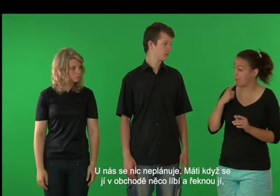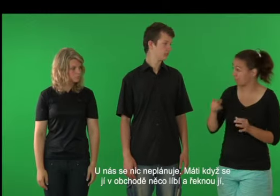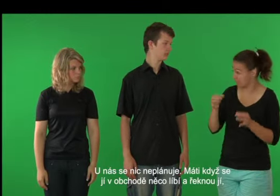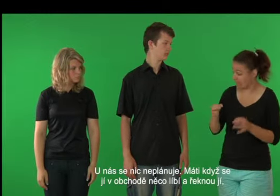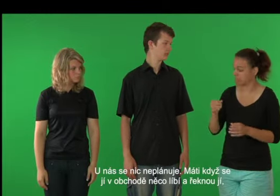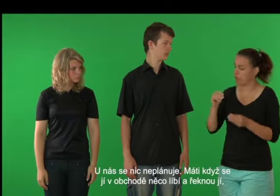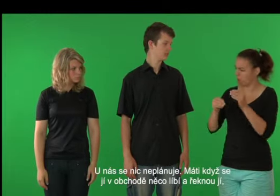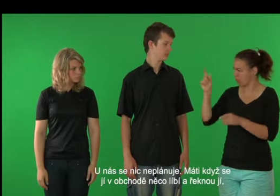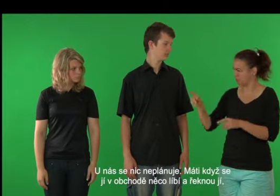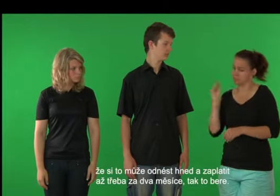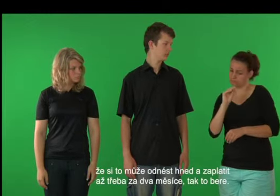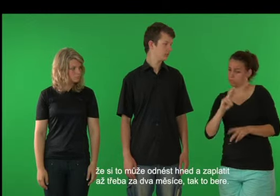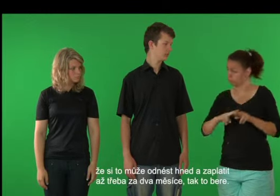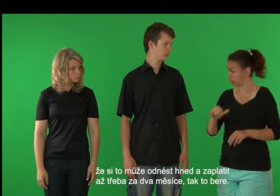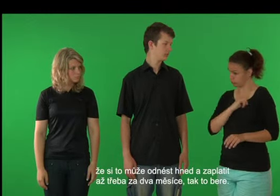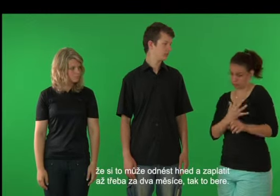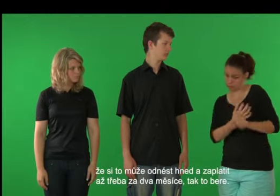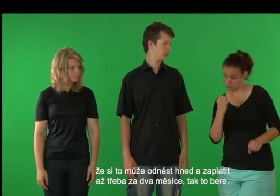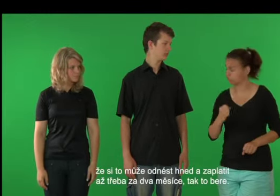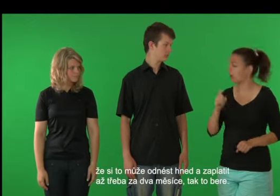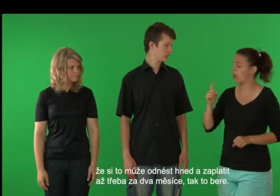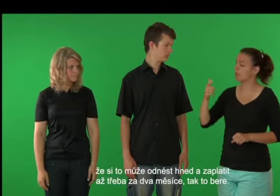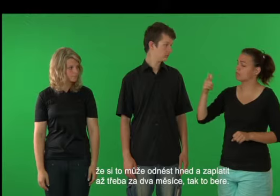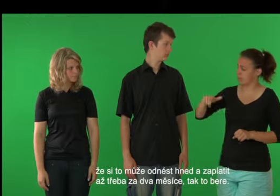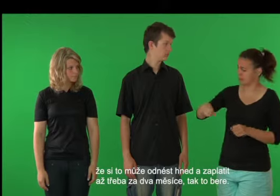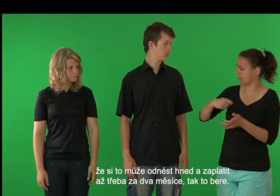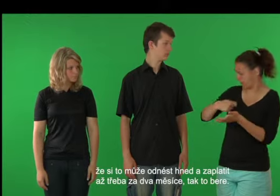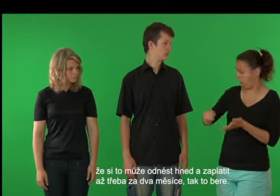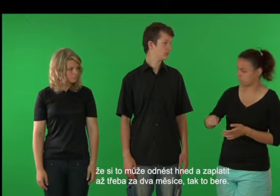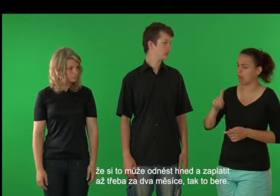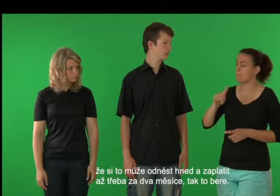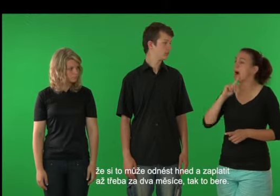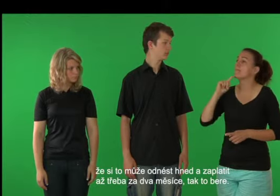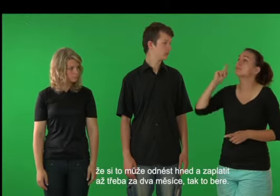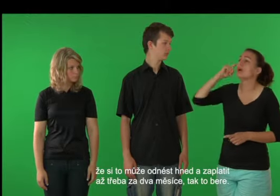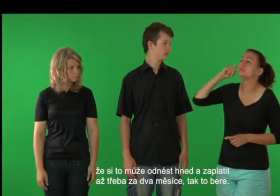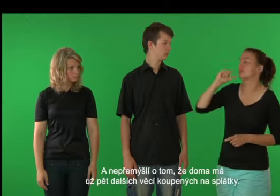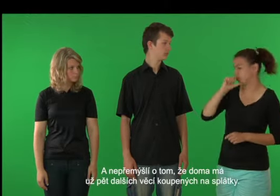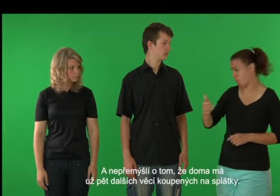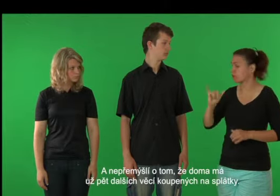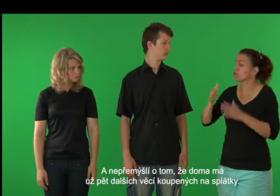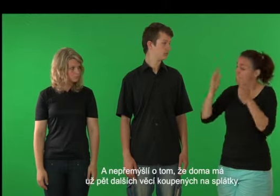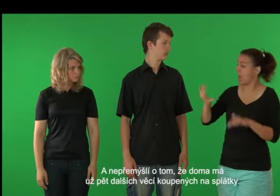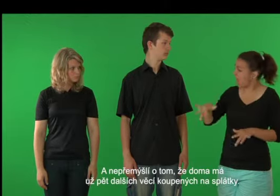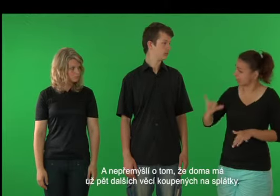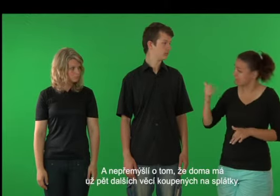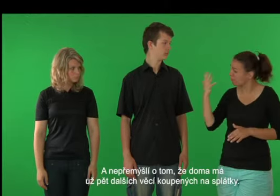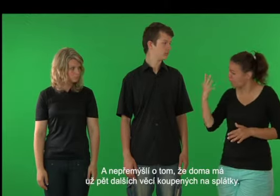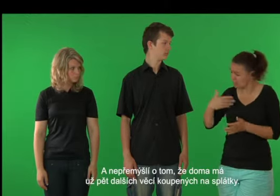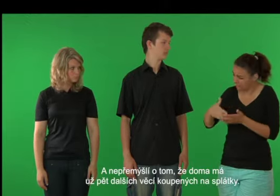když se jí v obchodě něco líbí a řeknou jí, že si to může odnést hned a zaplatit až třeba za dva měsíce, tak to bere a nepřemýšlí o tom, že doma má už pět